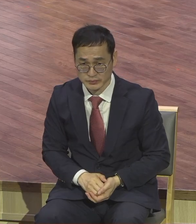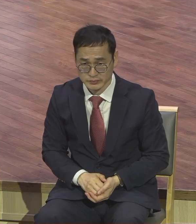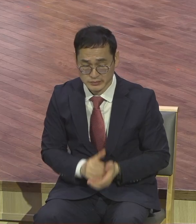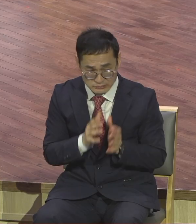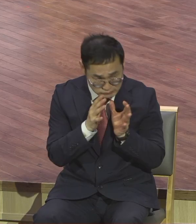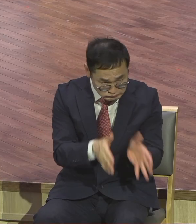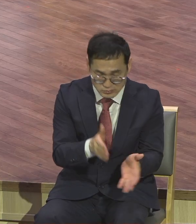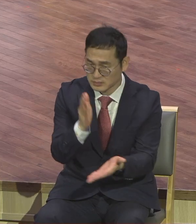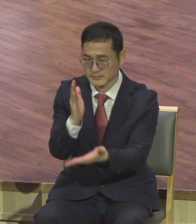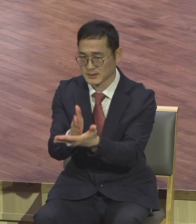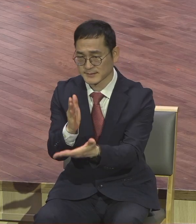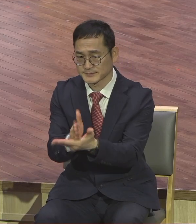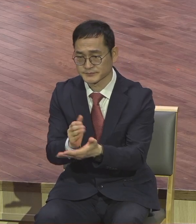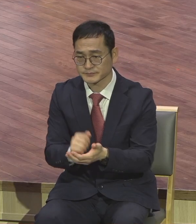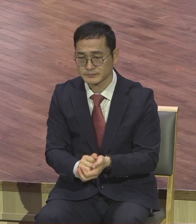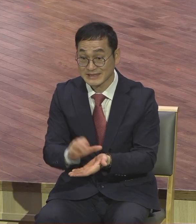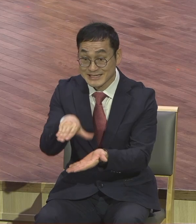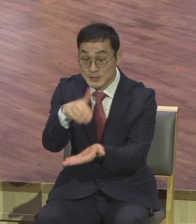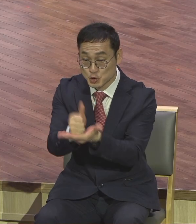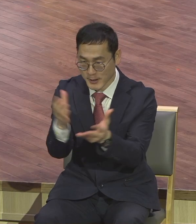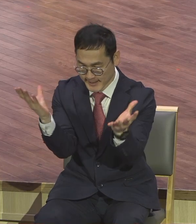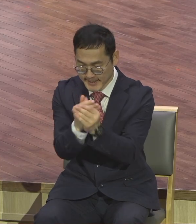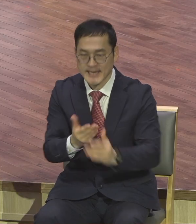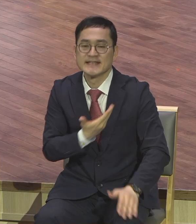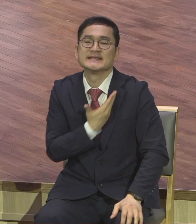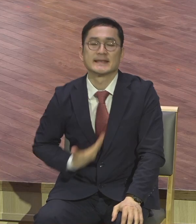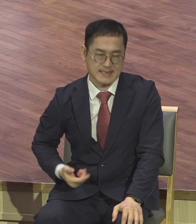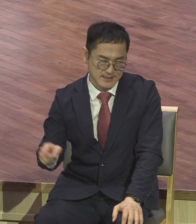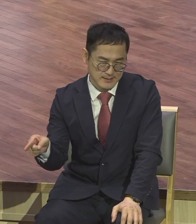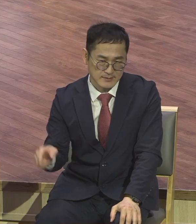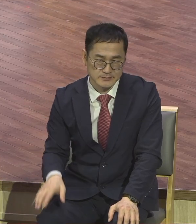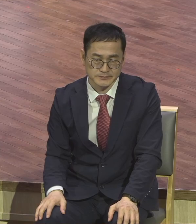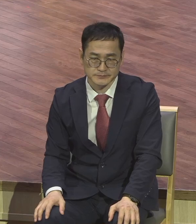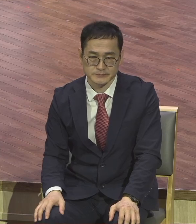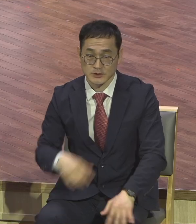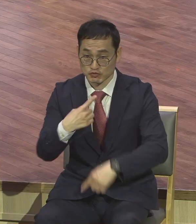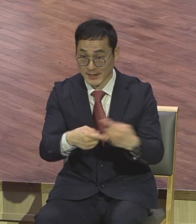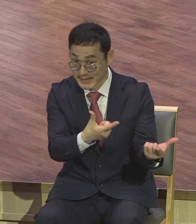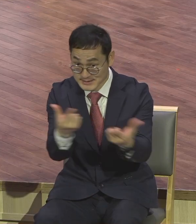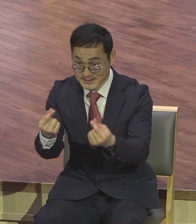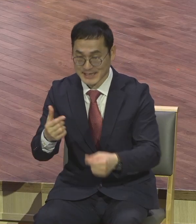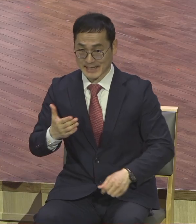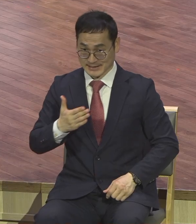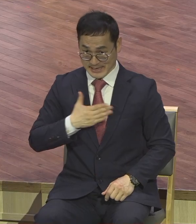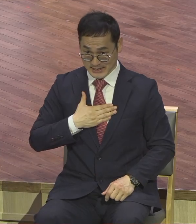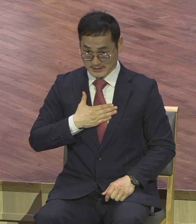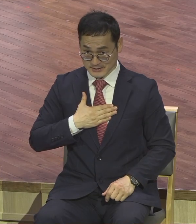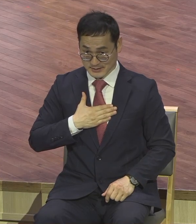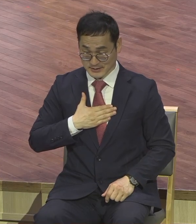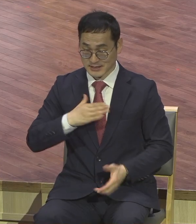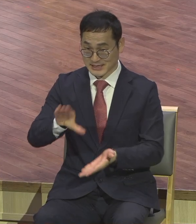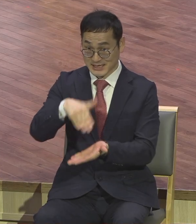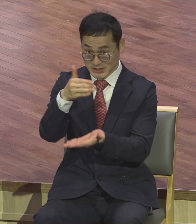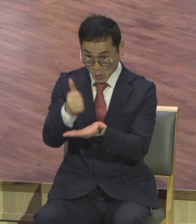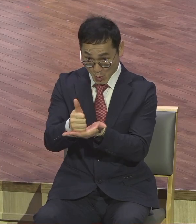그리스도의 절대 제자입니다. 같이 나는 그리스도의 절대 제자다.